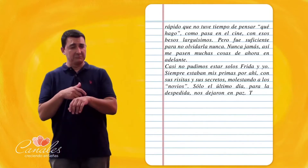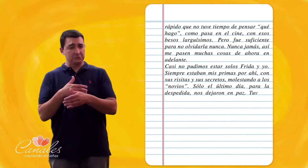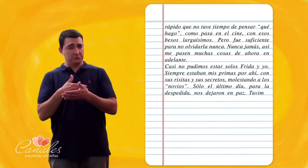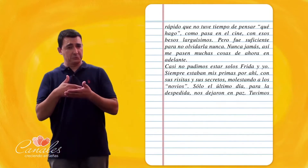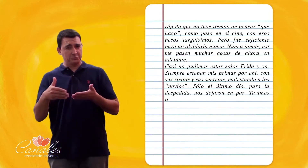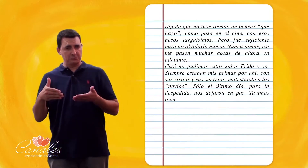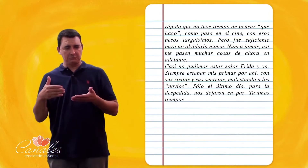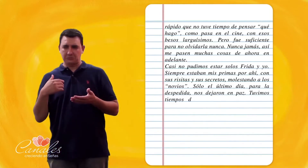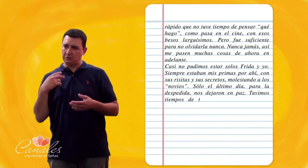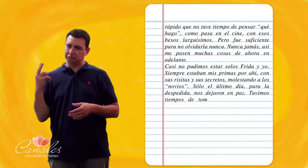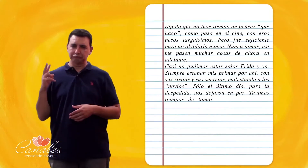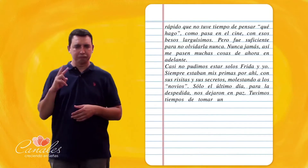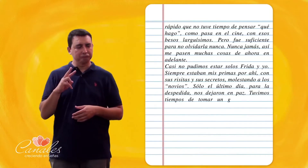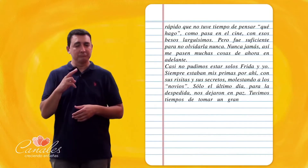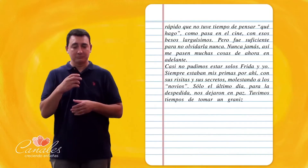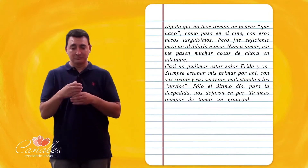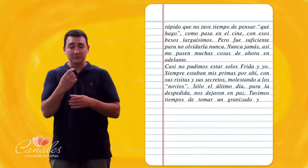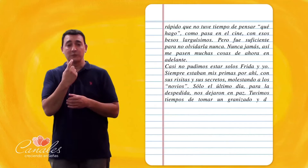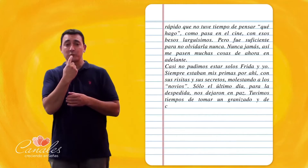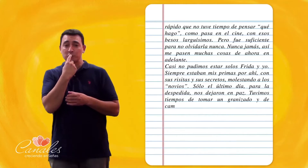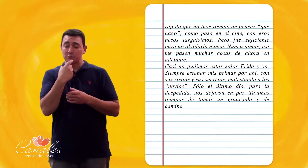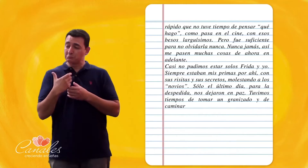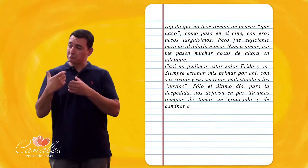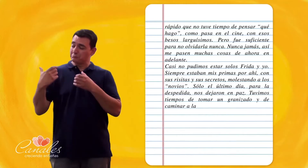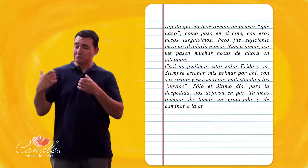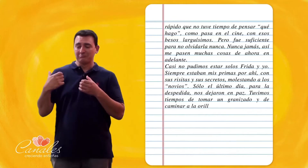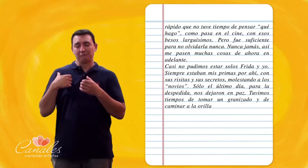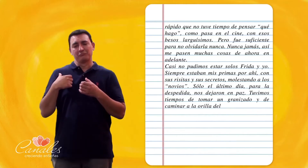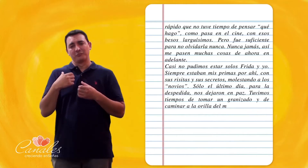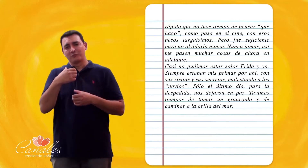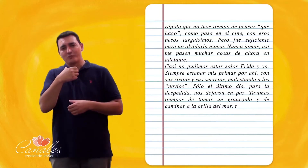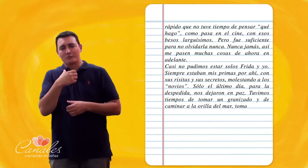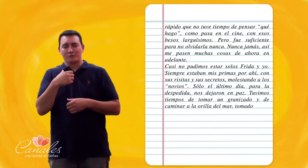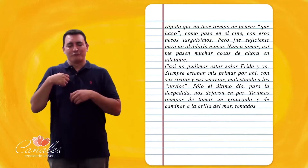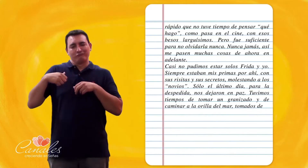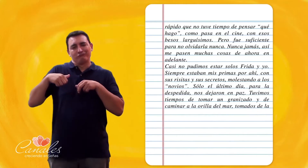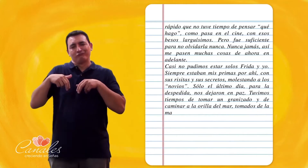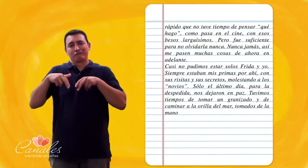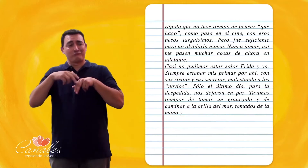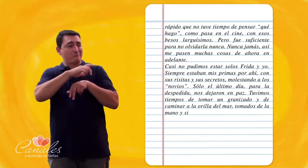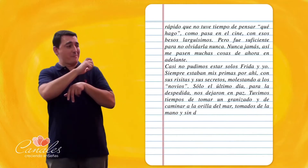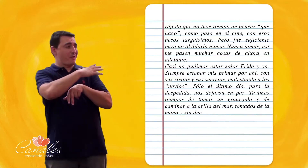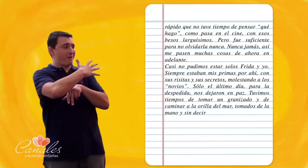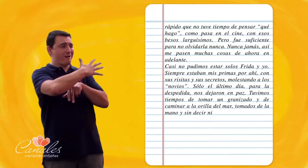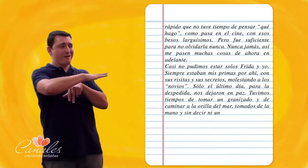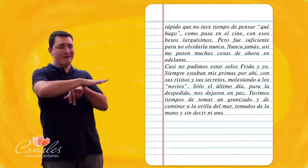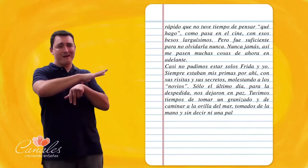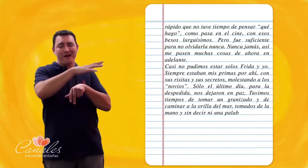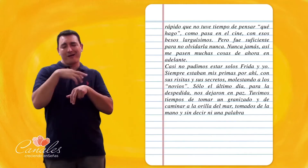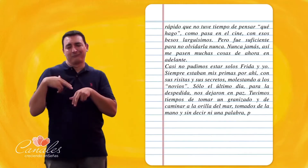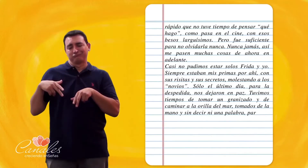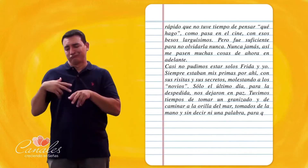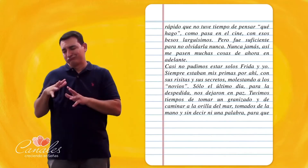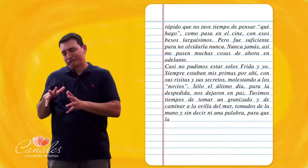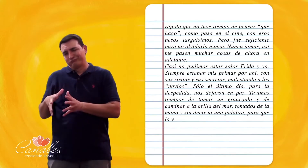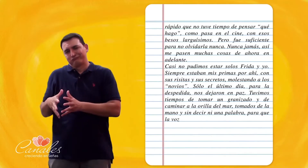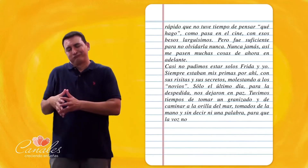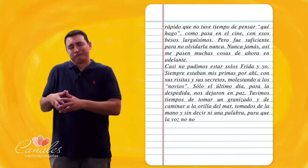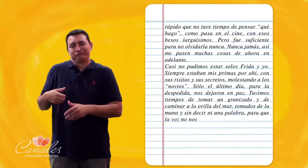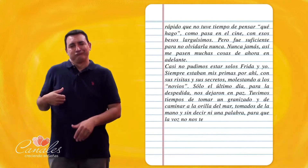Tuvimos tiempo De tomar un granizado Y de caminar A la orilla del mar Tomándonos De la mano Y sin decir Ni una sola palabra Para